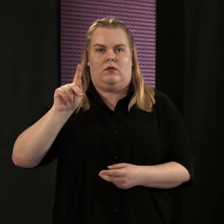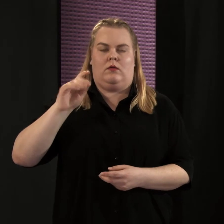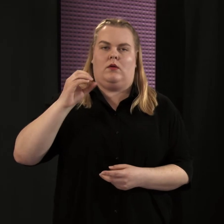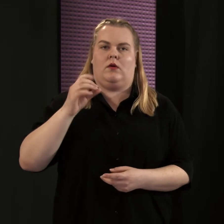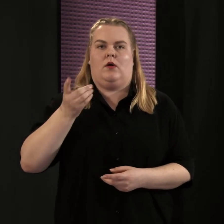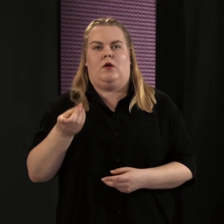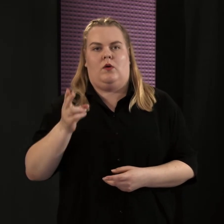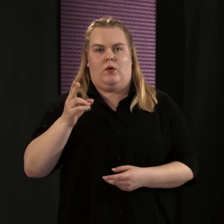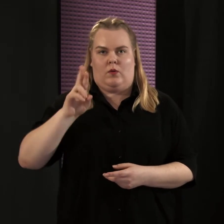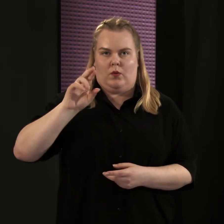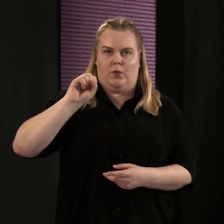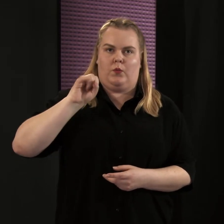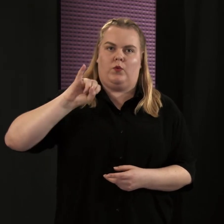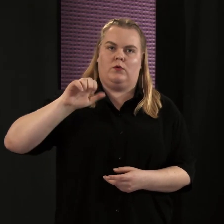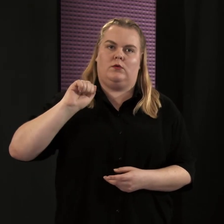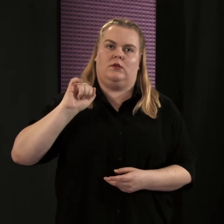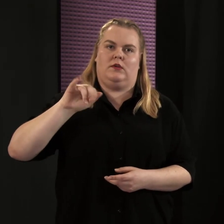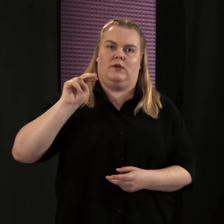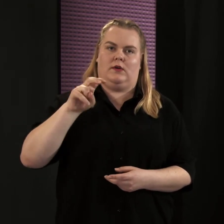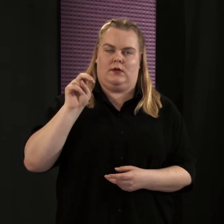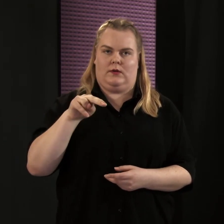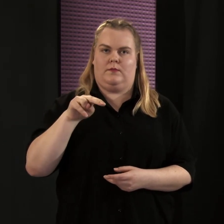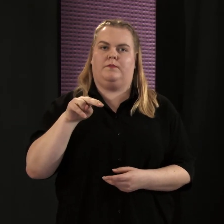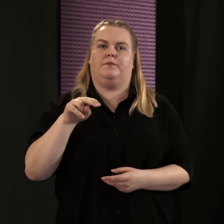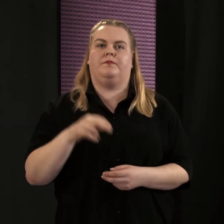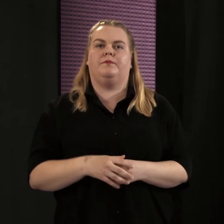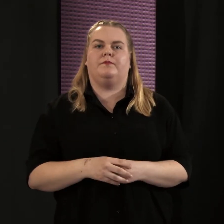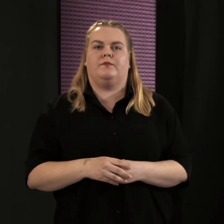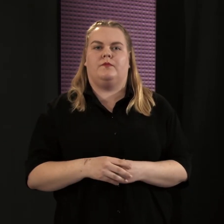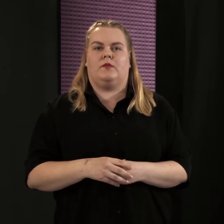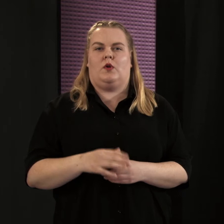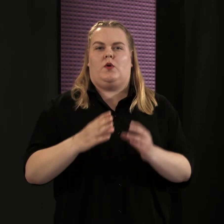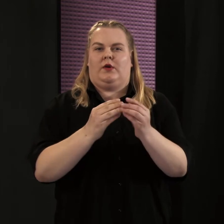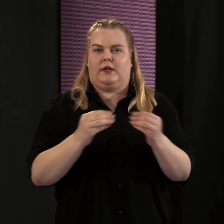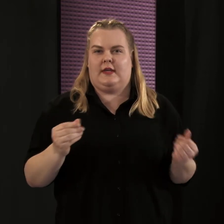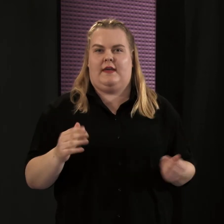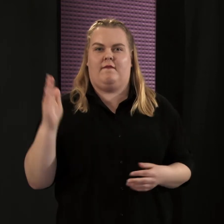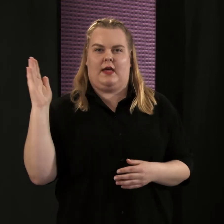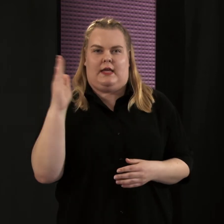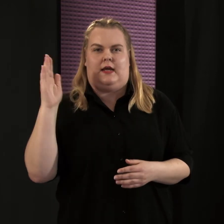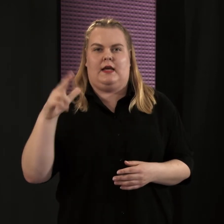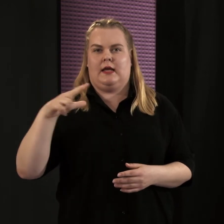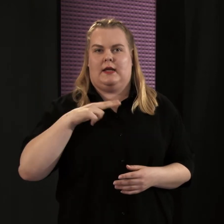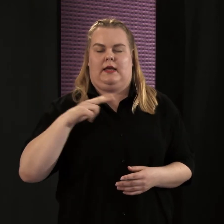on kevään aikana ehtinyt käydä useimmissa